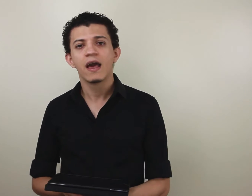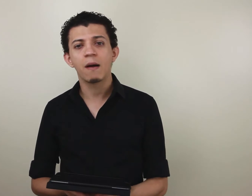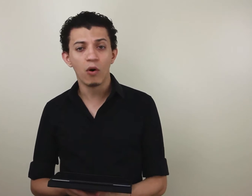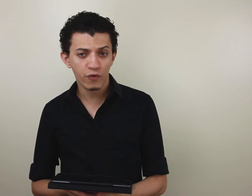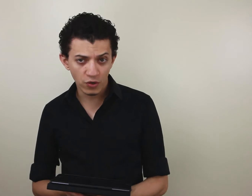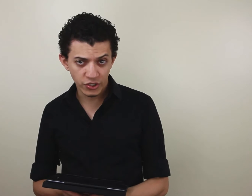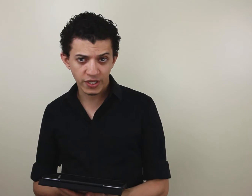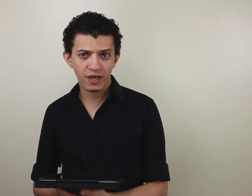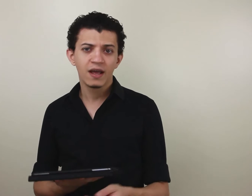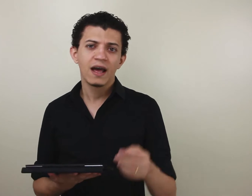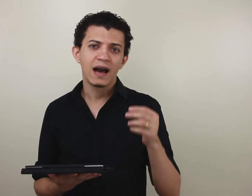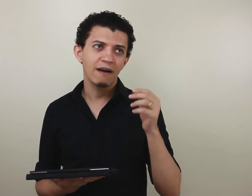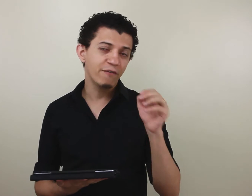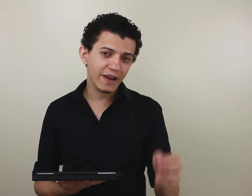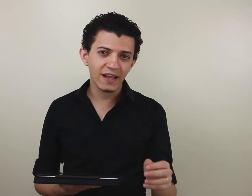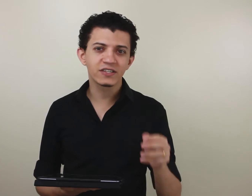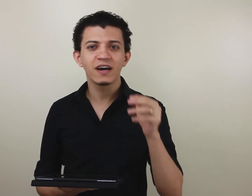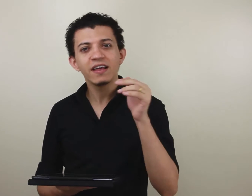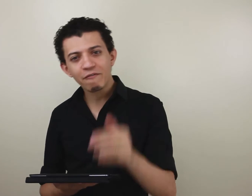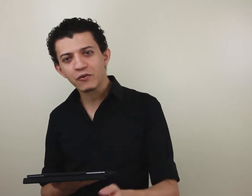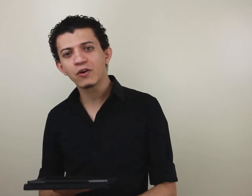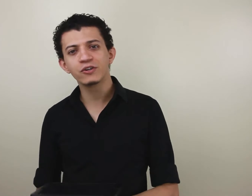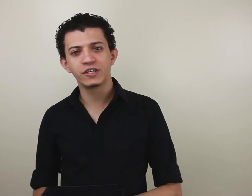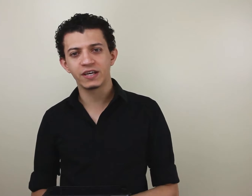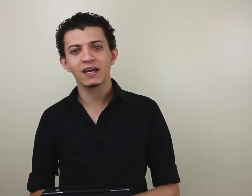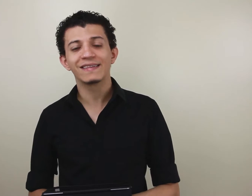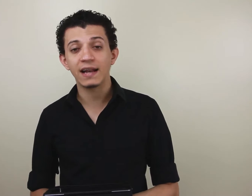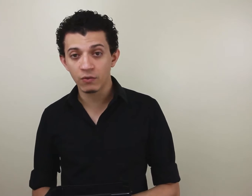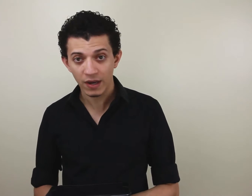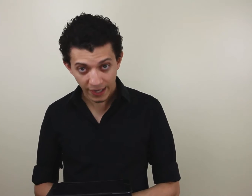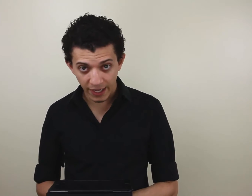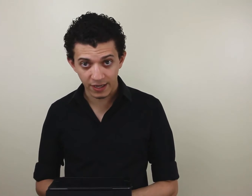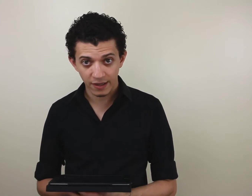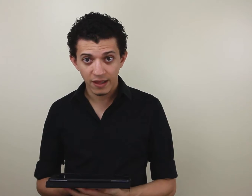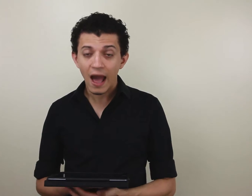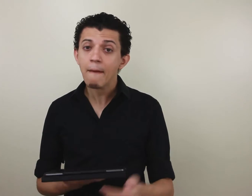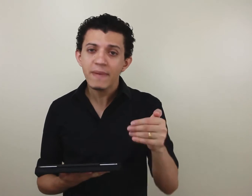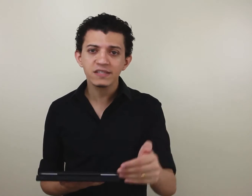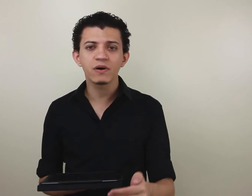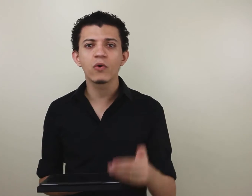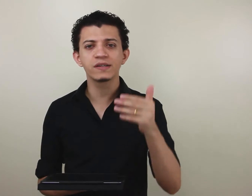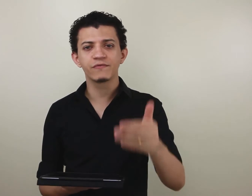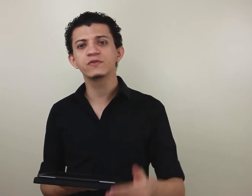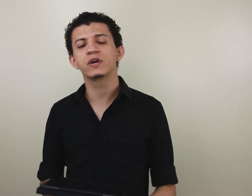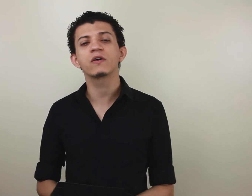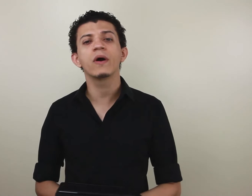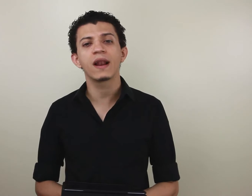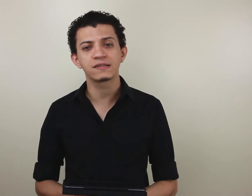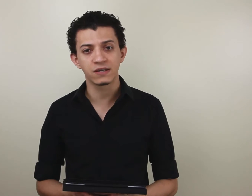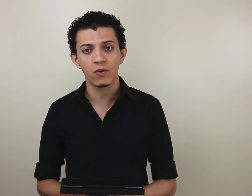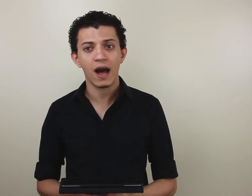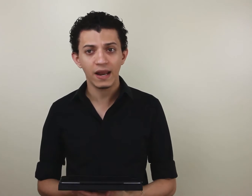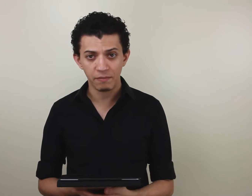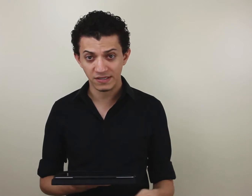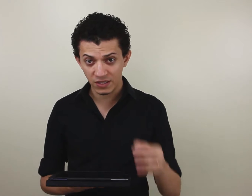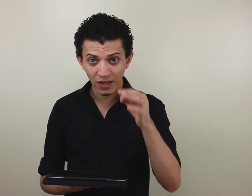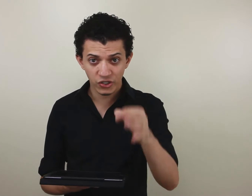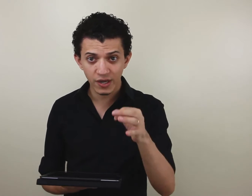a morfologia, a fonética e a fonologia da língua grega. A mesma coisa funciona com relação a Libras. Então, a dica